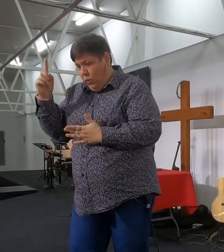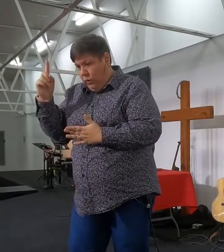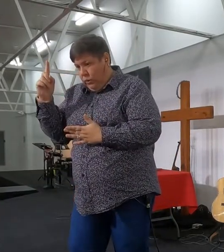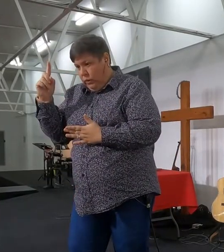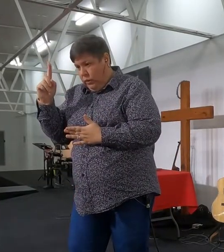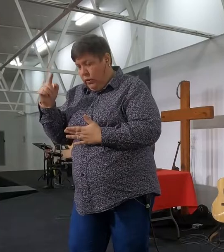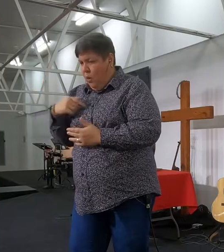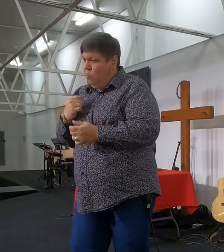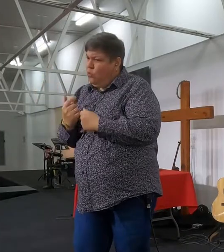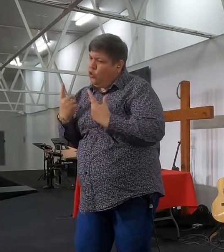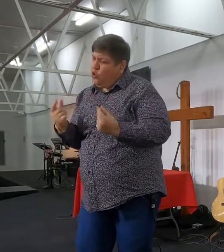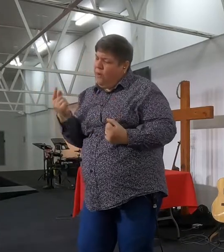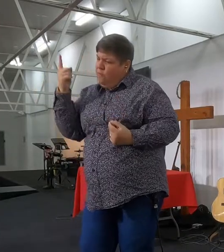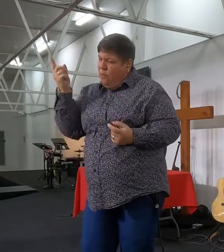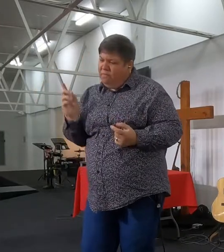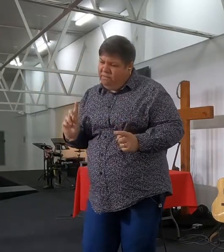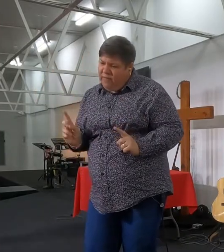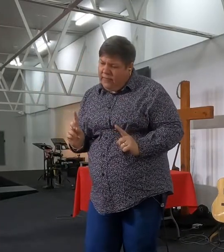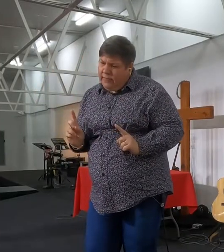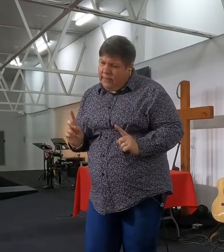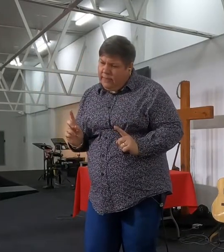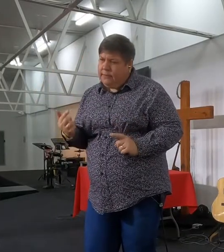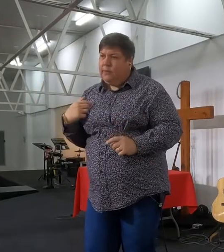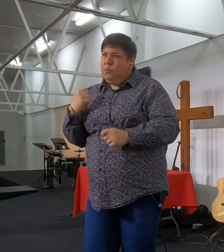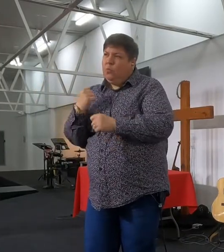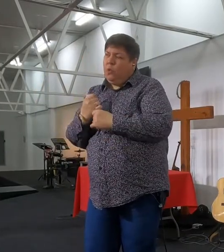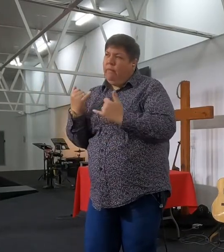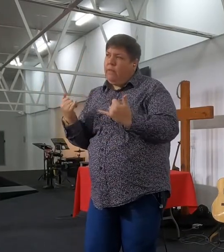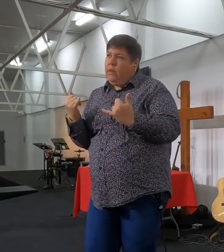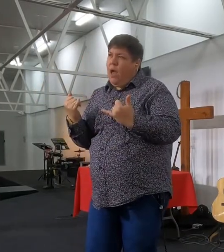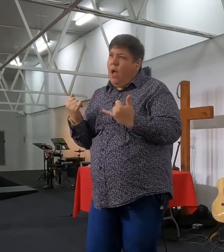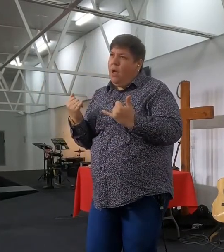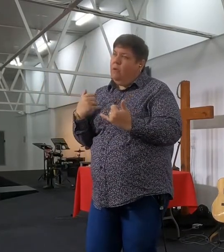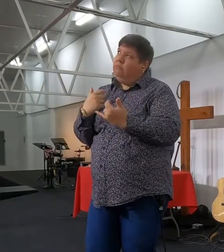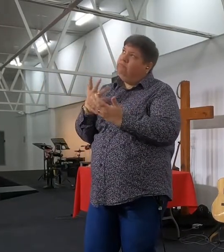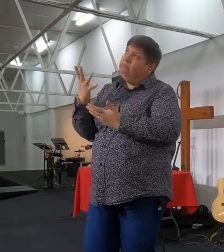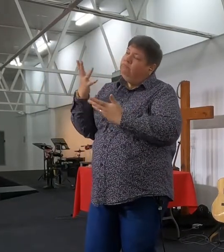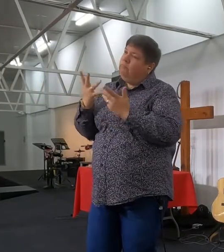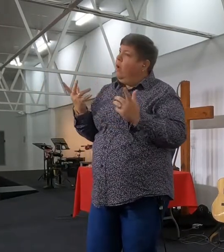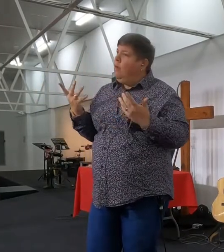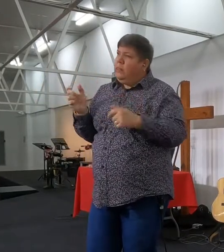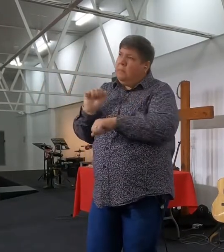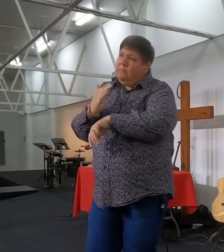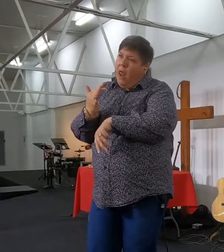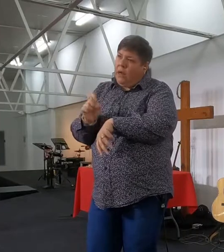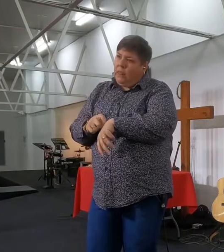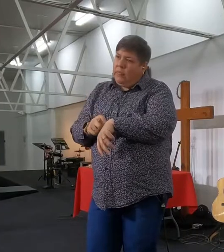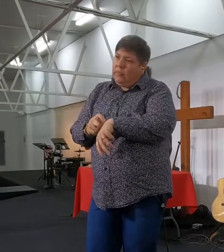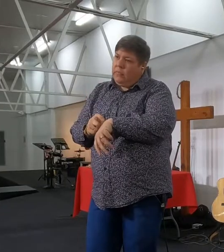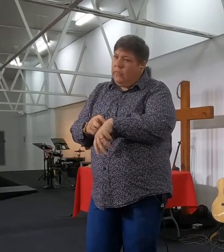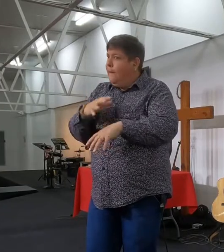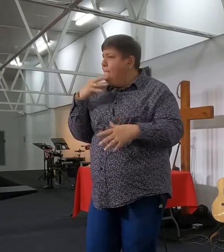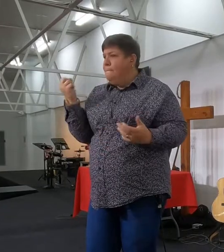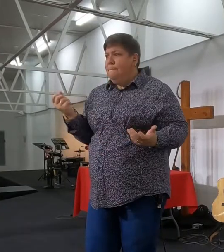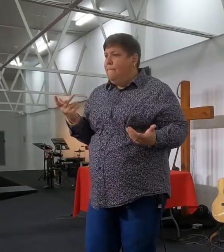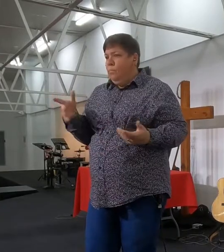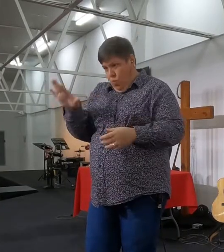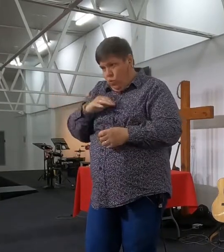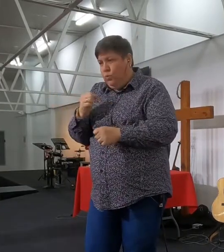kom in my leven, wat ek dageliks, a woord die het inkry, ek moet die begeerte hee, om die Heere beter te